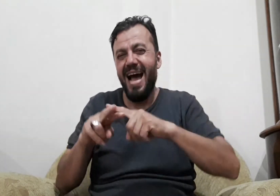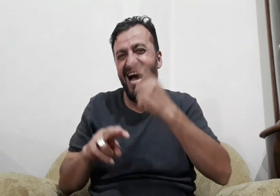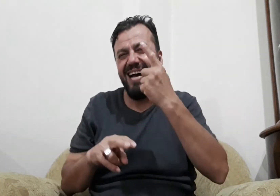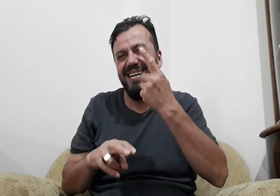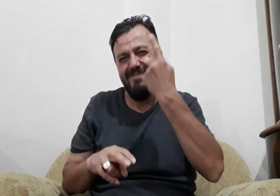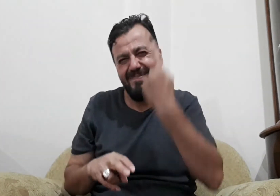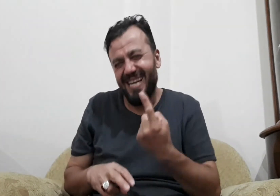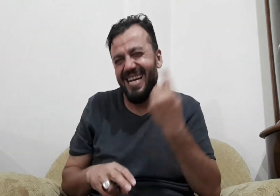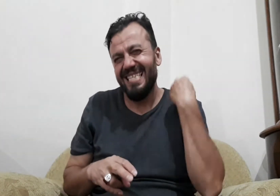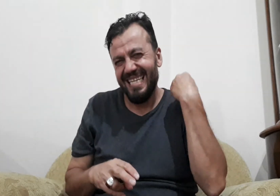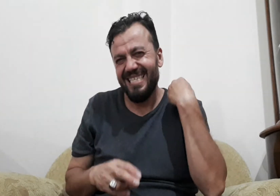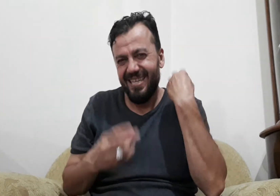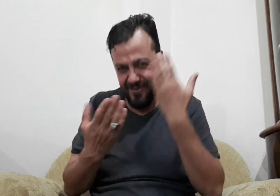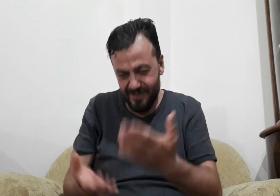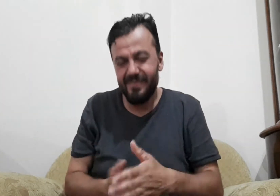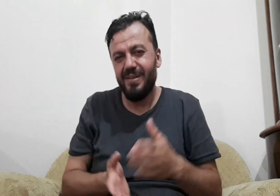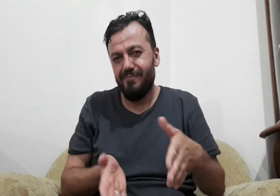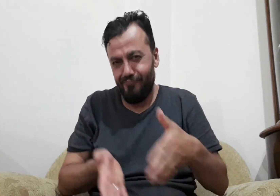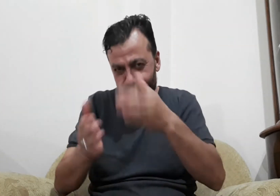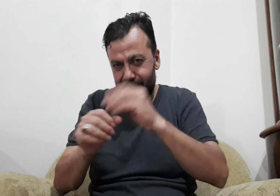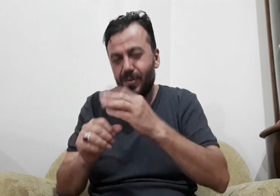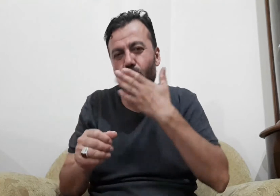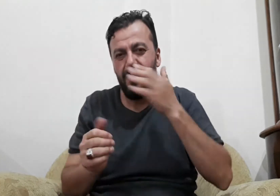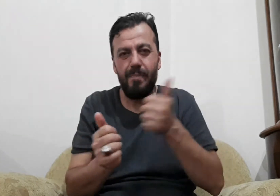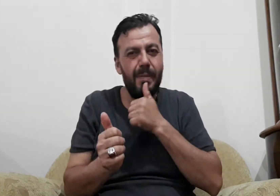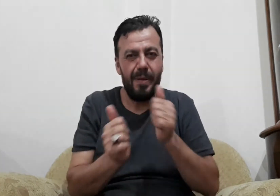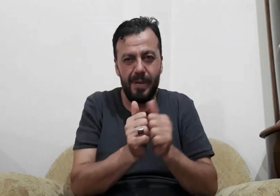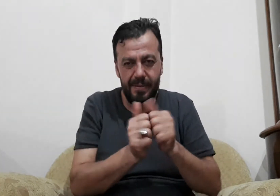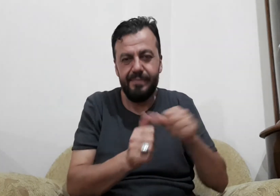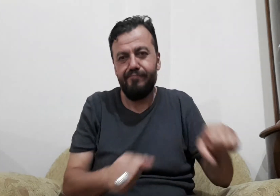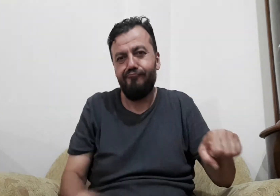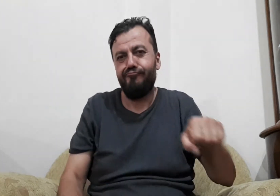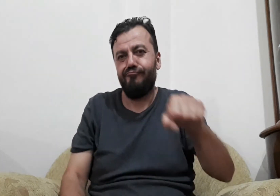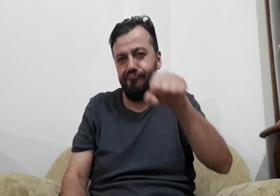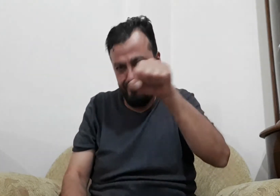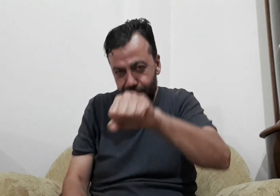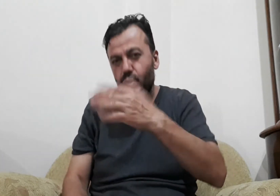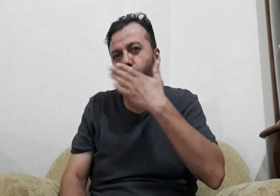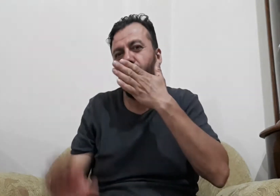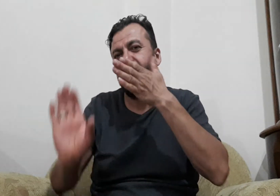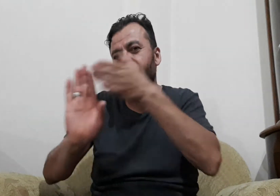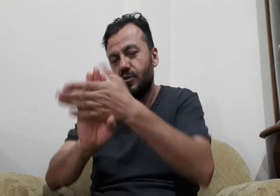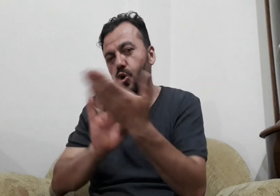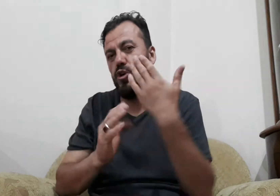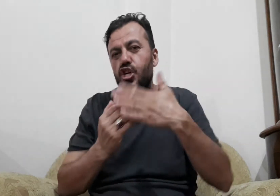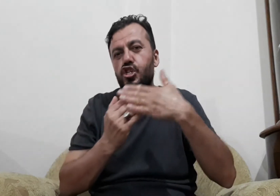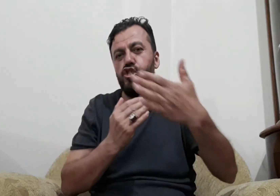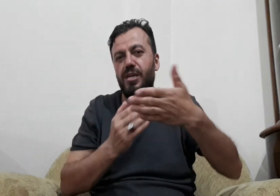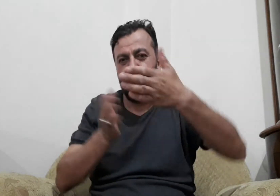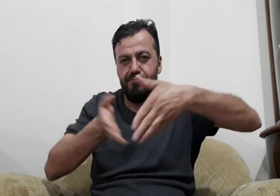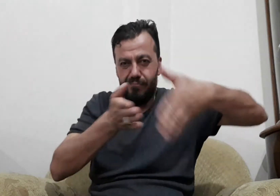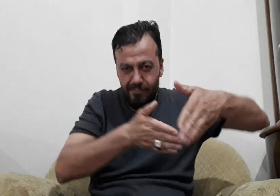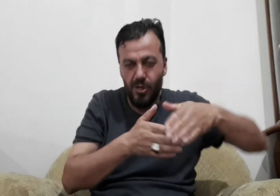bir çocuk anaokulunu bitirmiş işte birinci sınıfa başlamış babasıyla beraber okula gidiyorlar